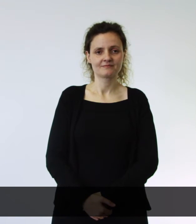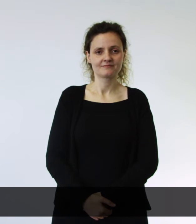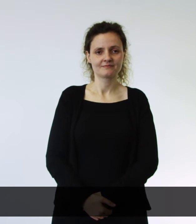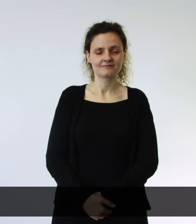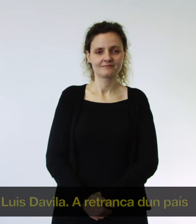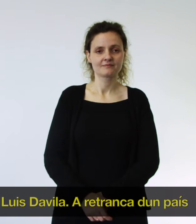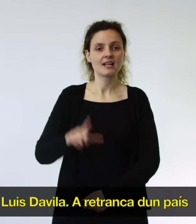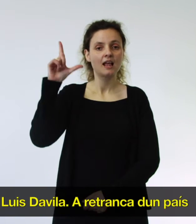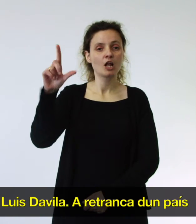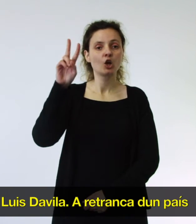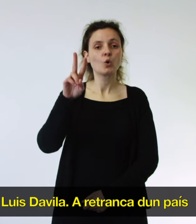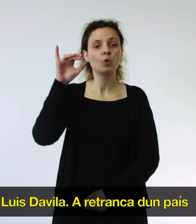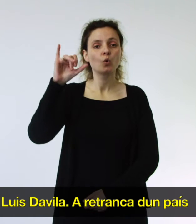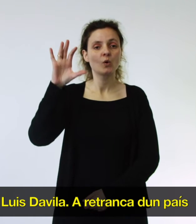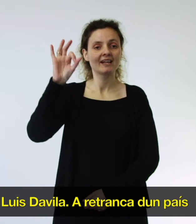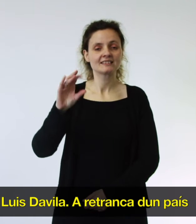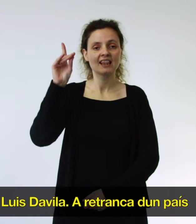Luís da Vila, a retranca dun país